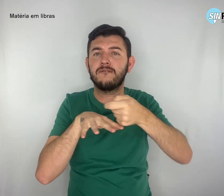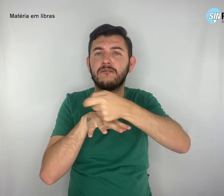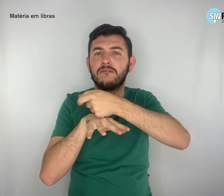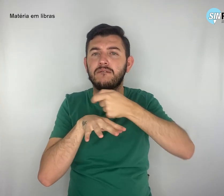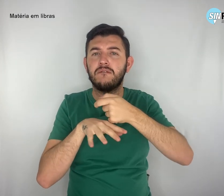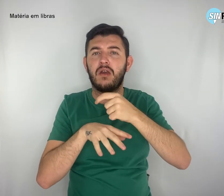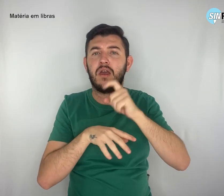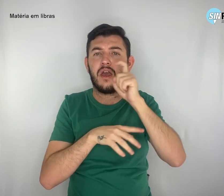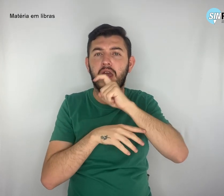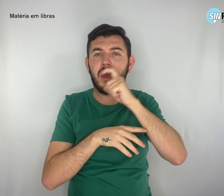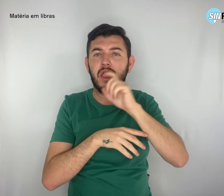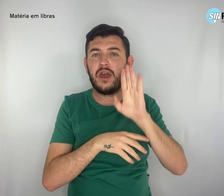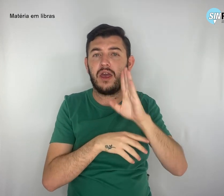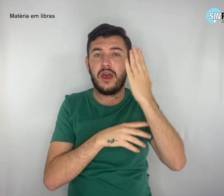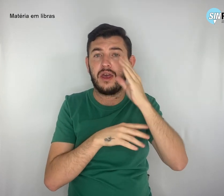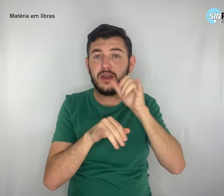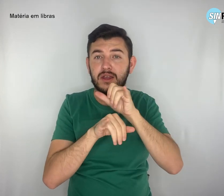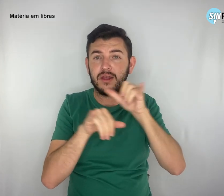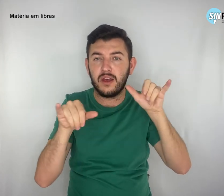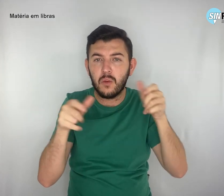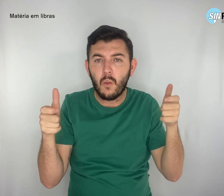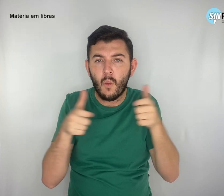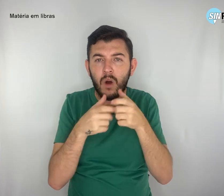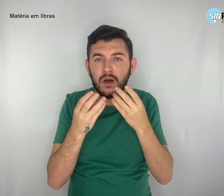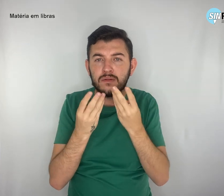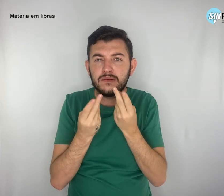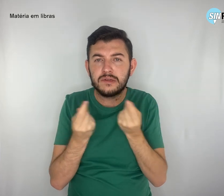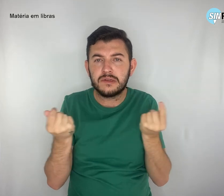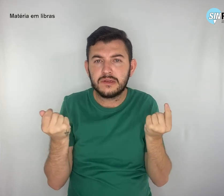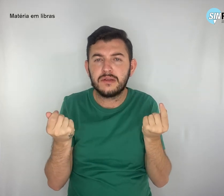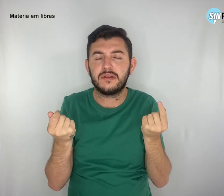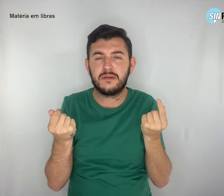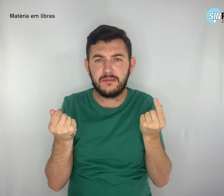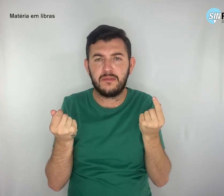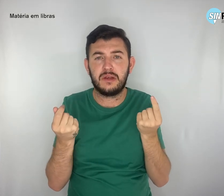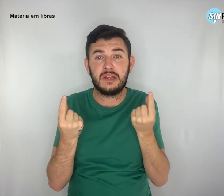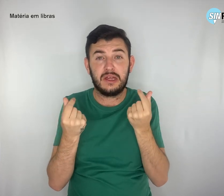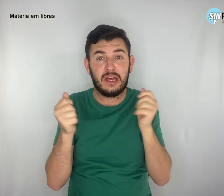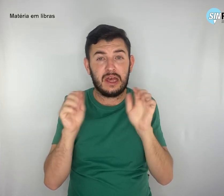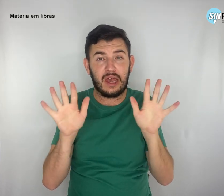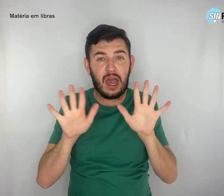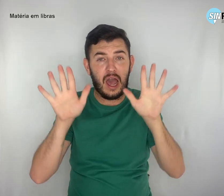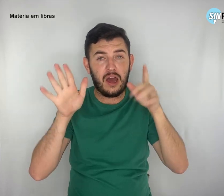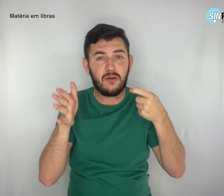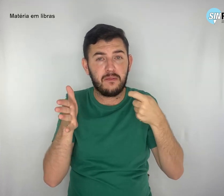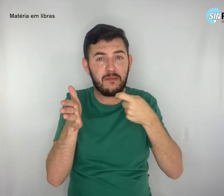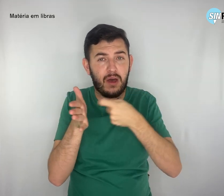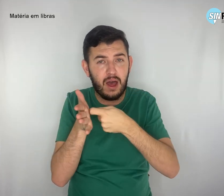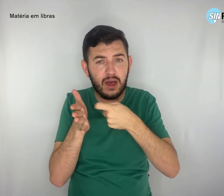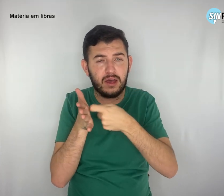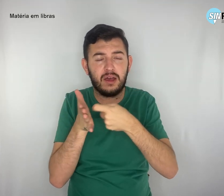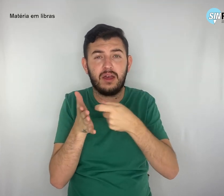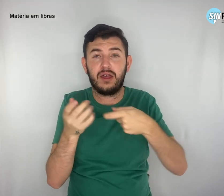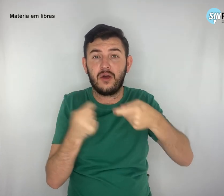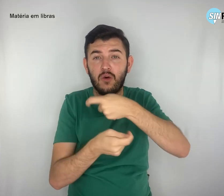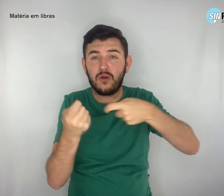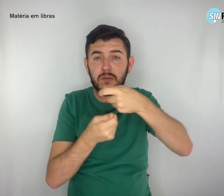caro e quase se afundar num abismo econômico por causa de um golpe de Estado construído e